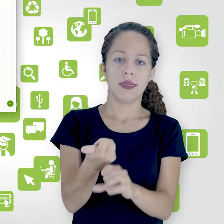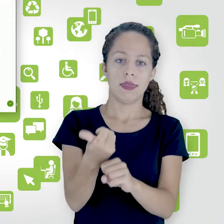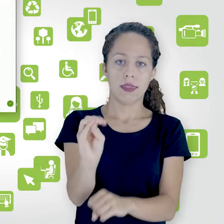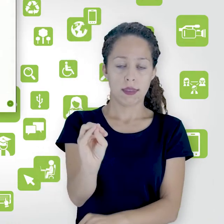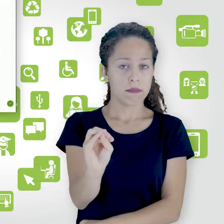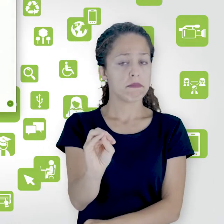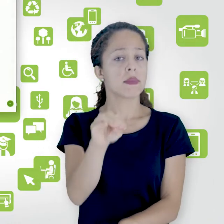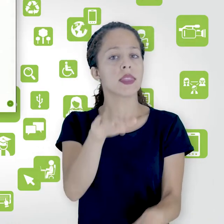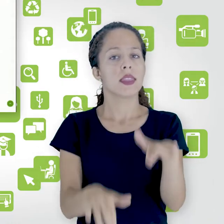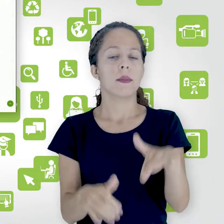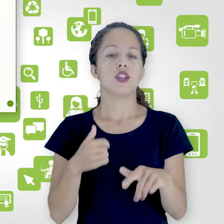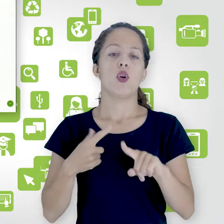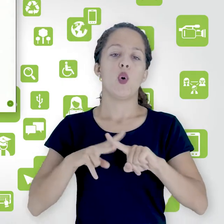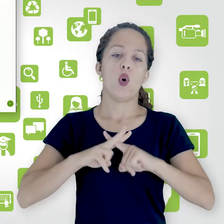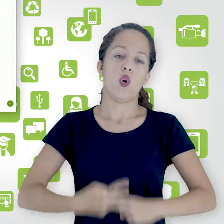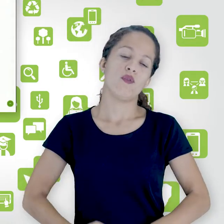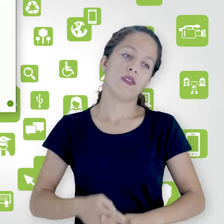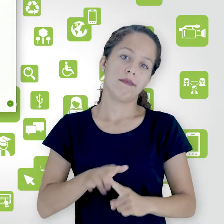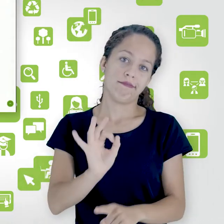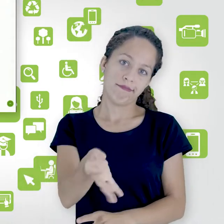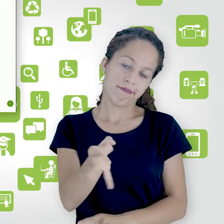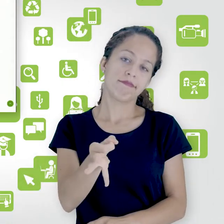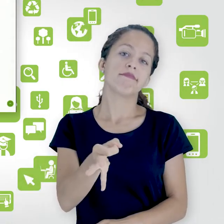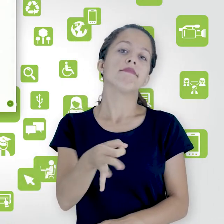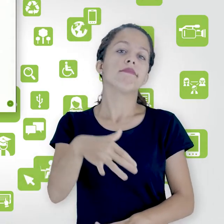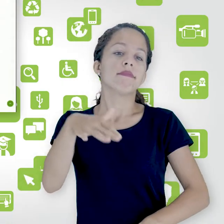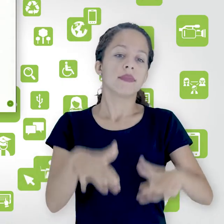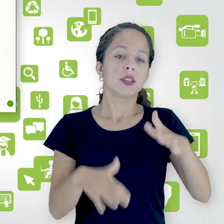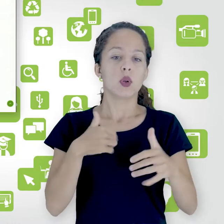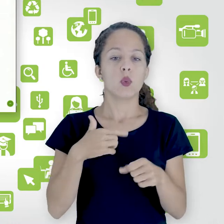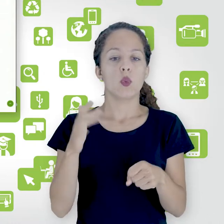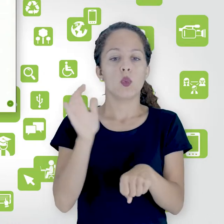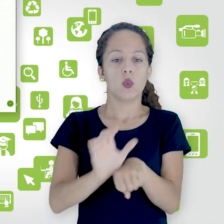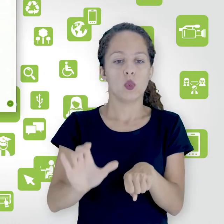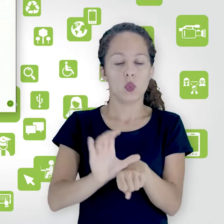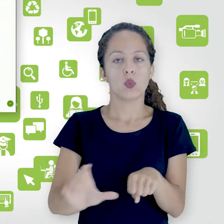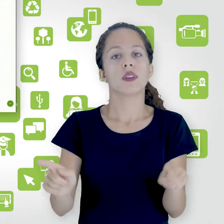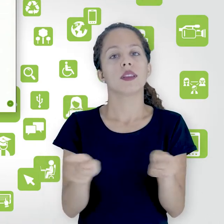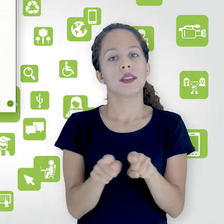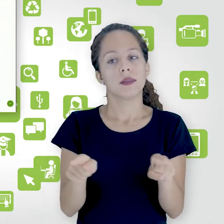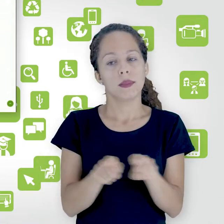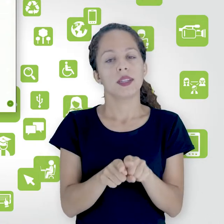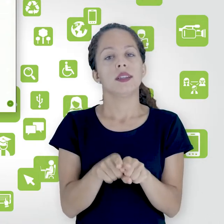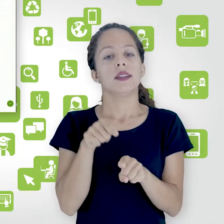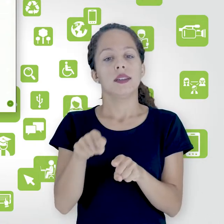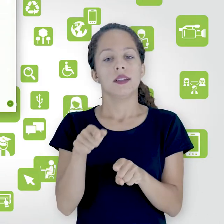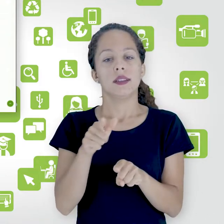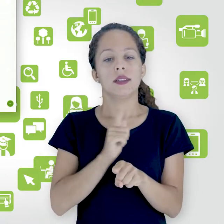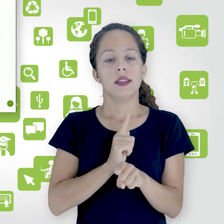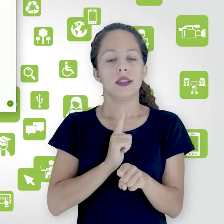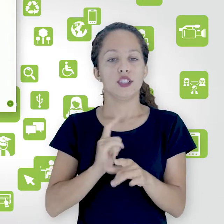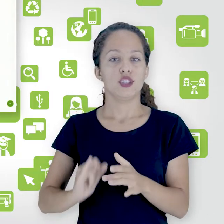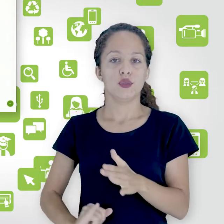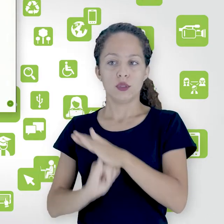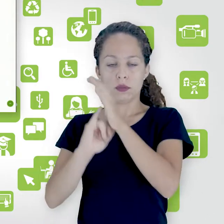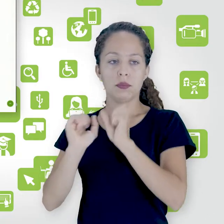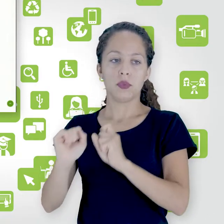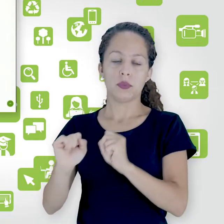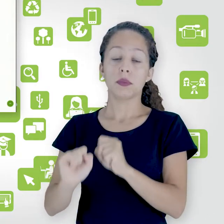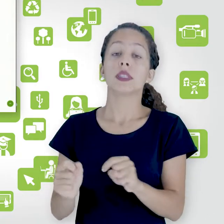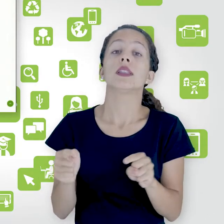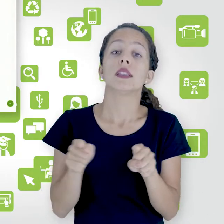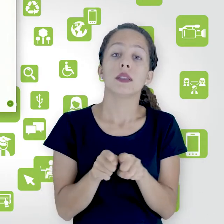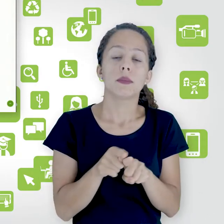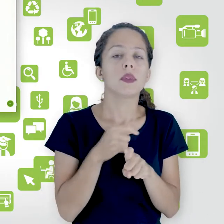depender da minha configuração mesmo, de acordo com o meu curso, com a instituição. E eu também posso